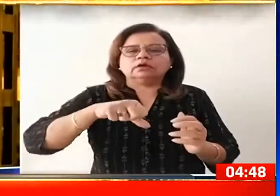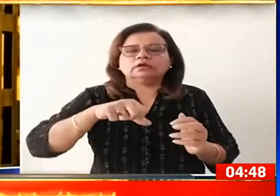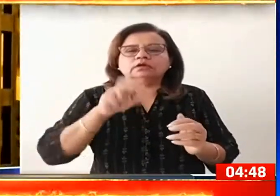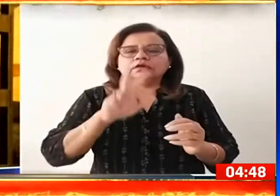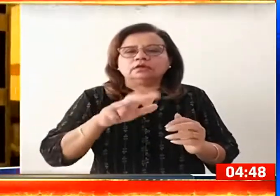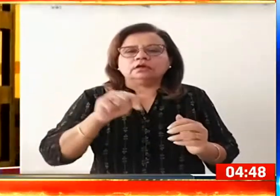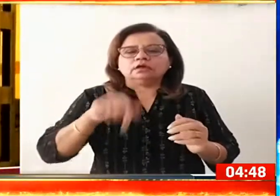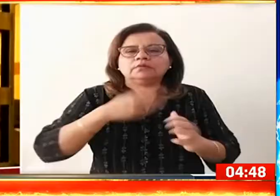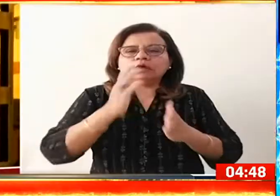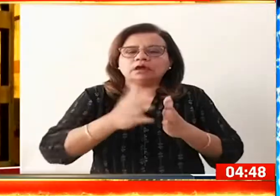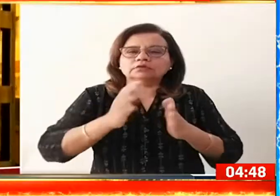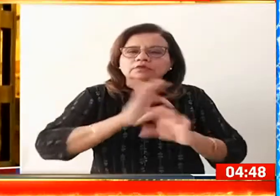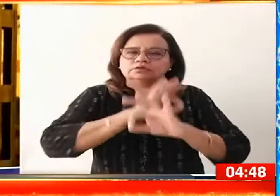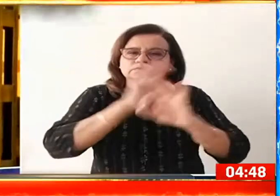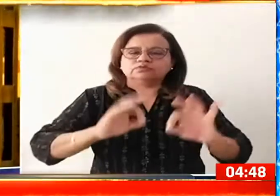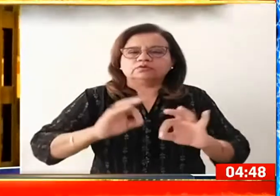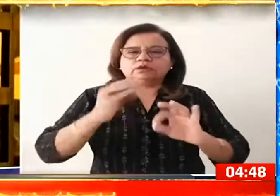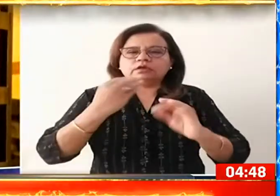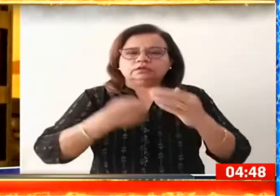सफर तै कर चुकी है